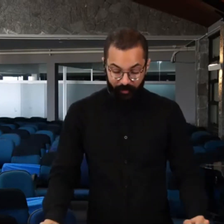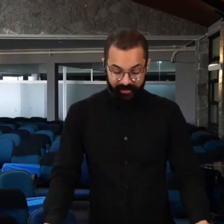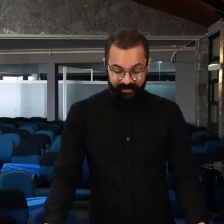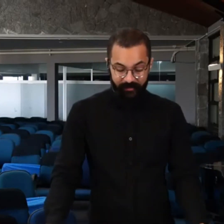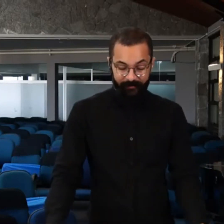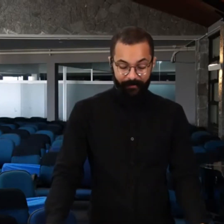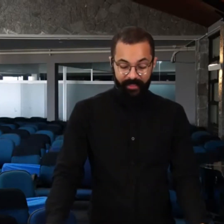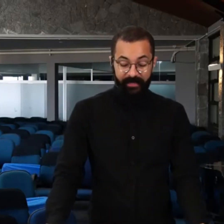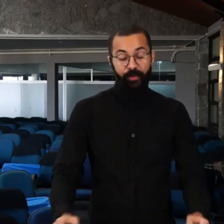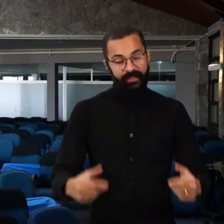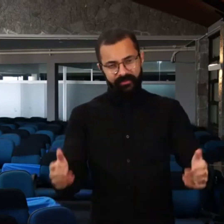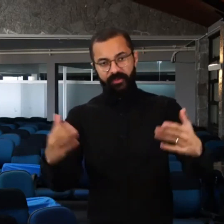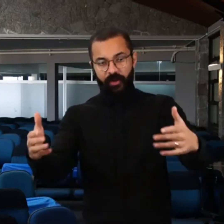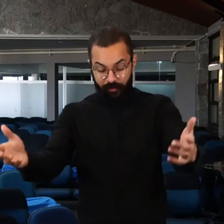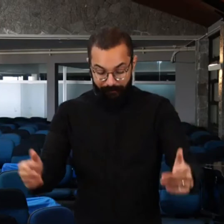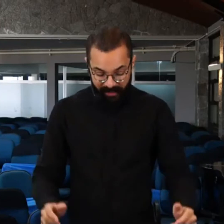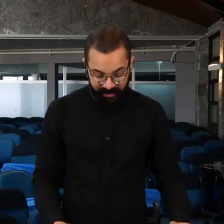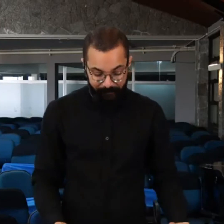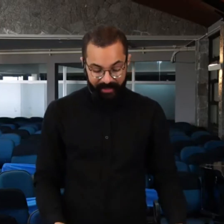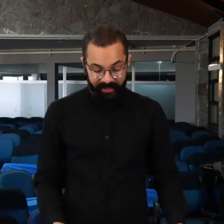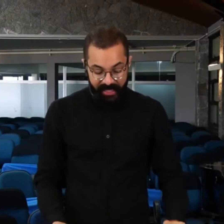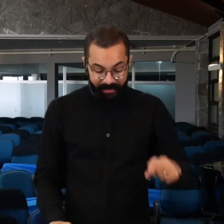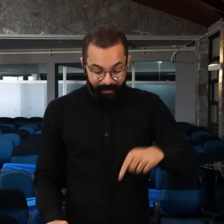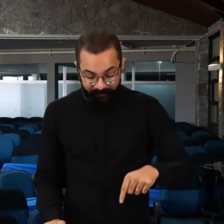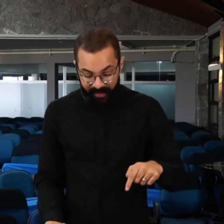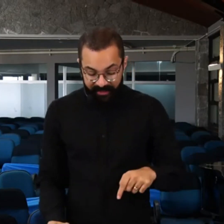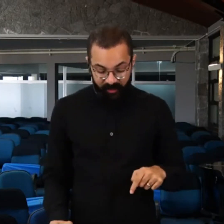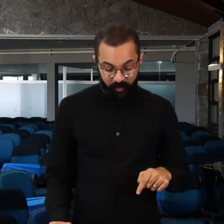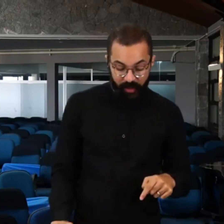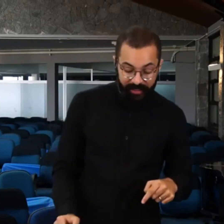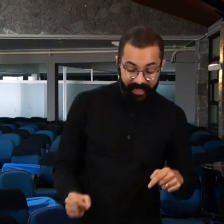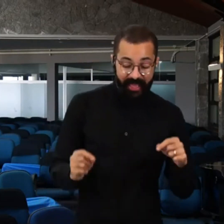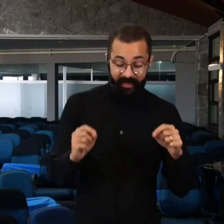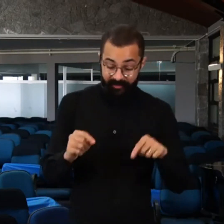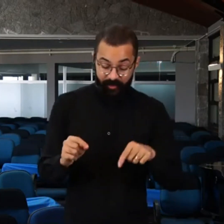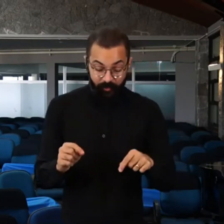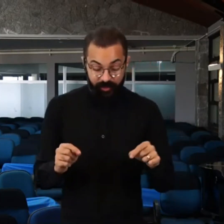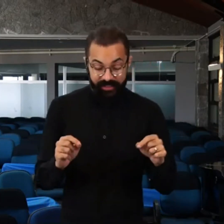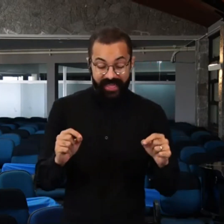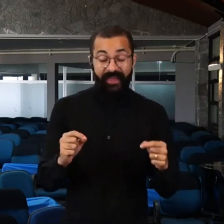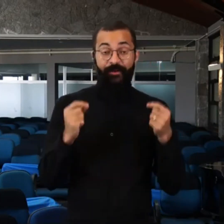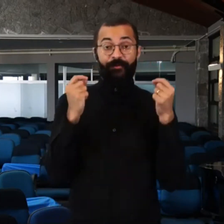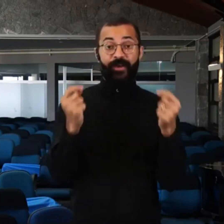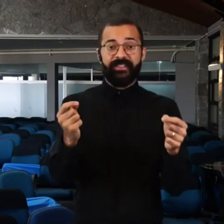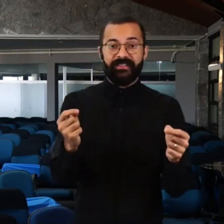oração. E, portanto, se torna uma prática pagã. E a palavrinha aqui que Jesus utiliza é vãs.